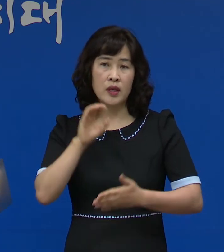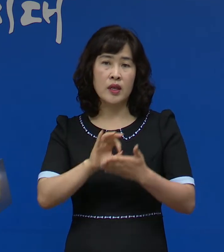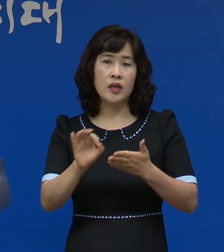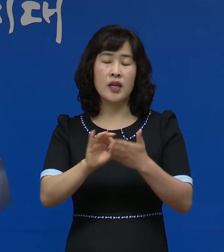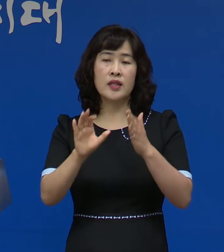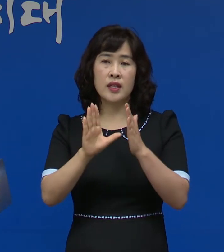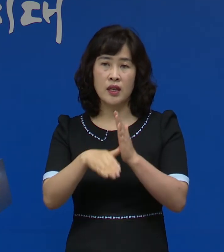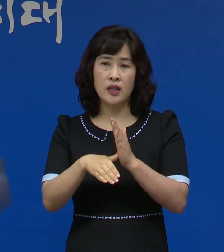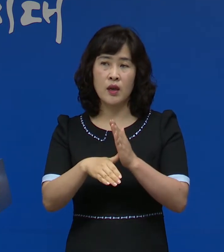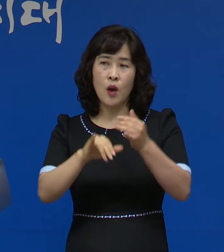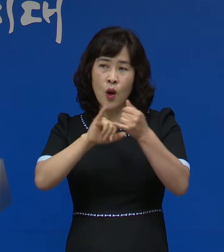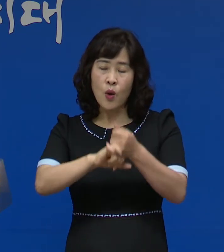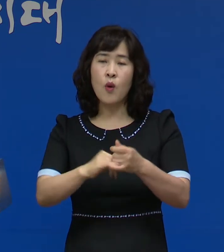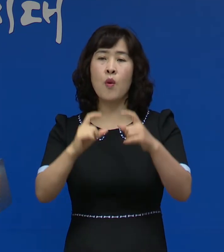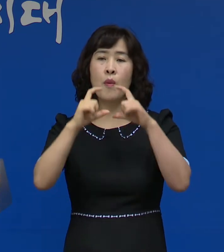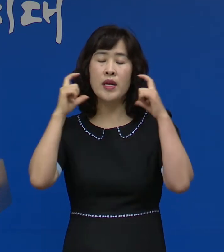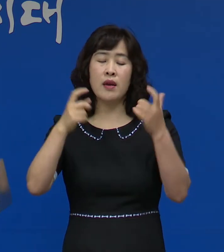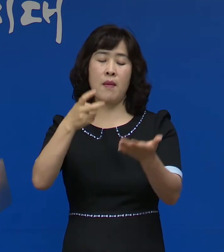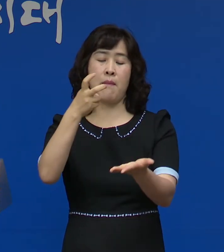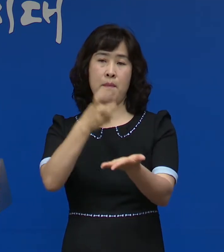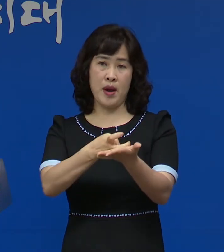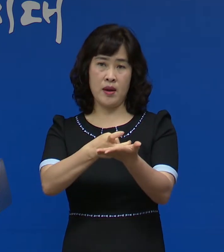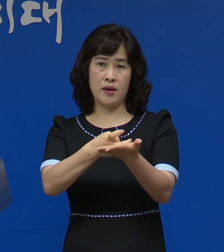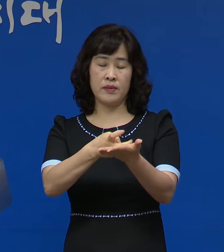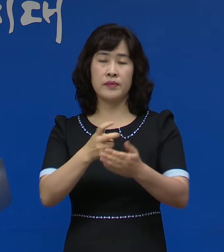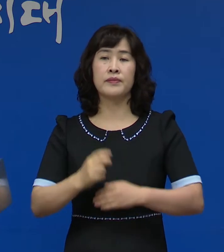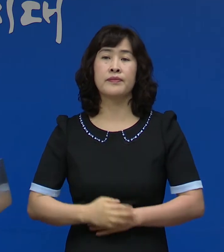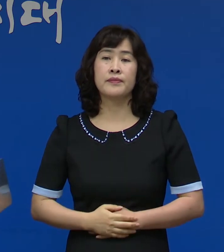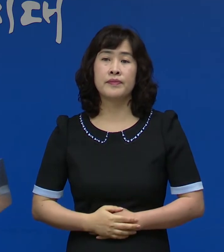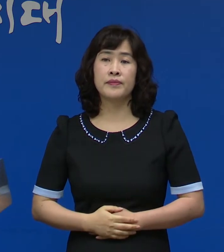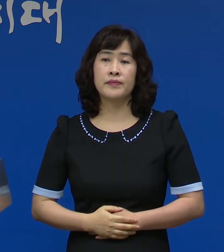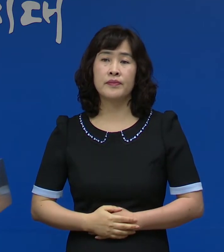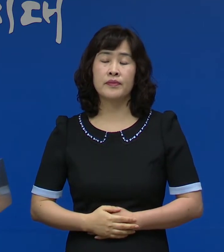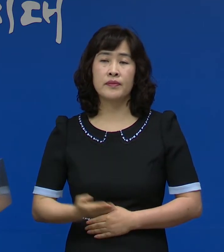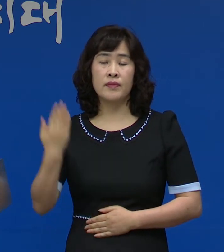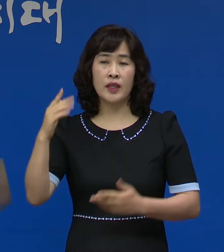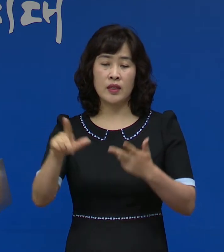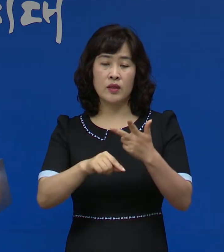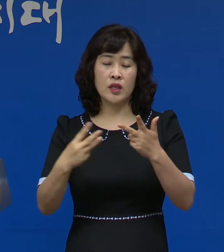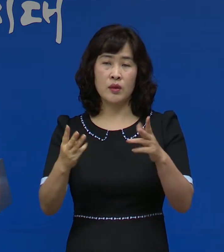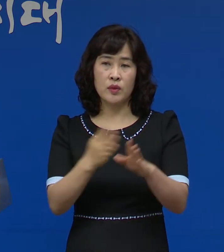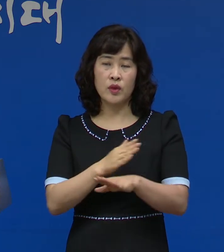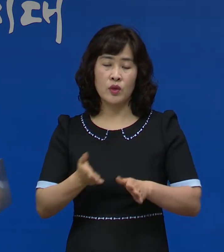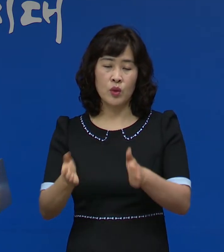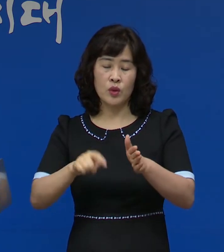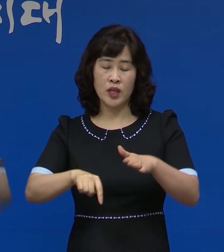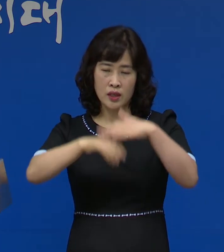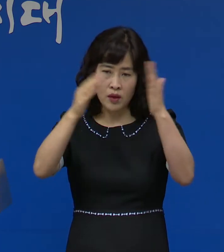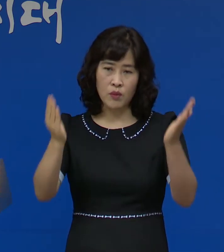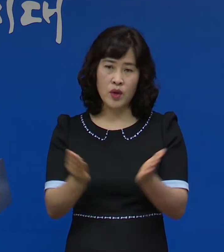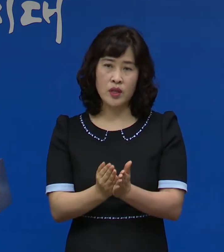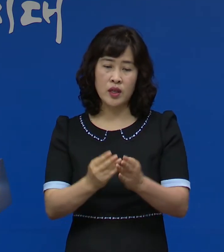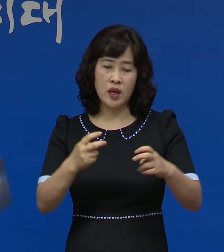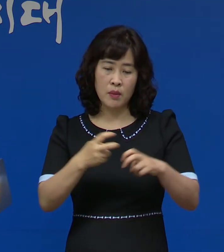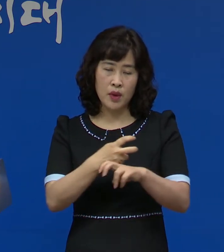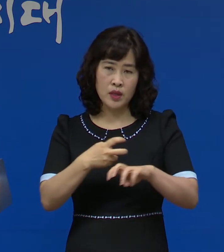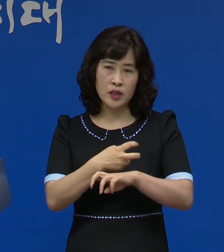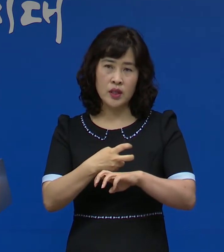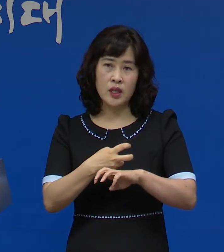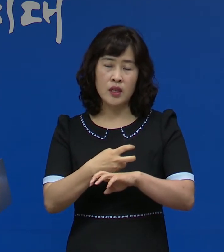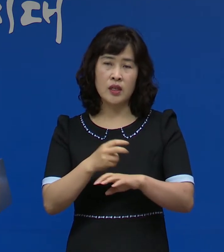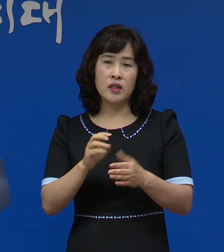이용할 때 마스크 착용은 의무 사항입니다 지난 3일부터 도내 전역에서 대중교통